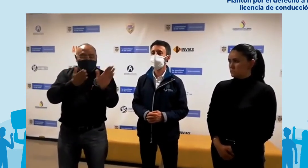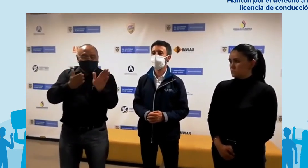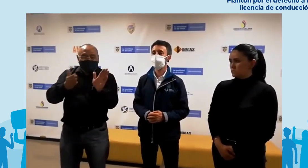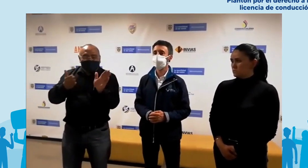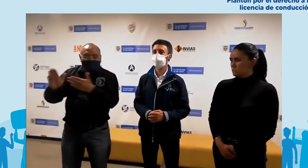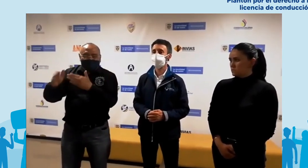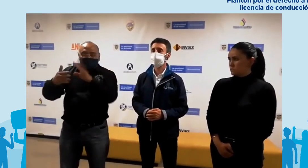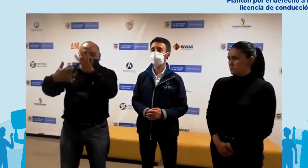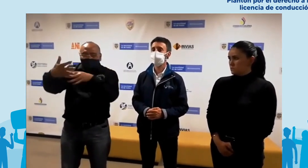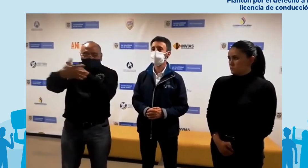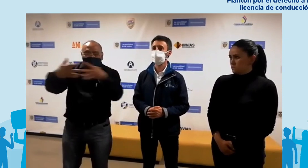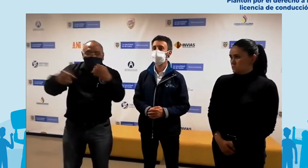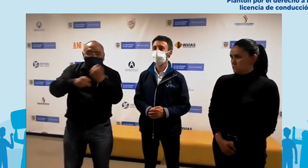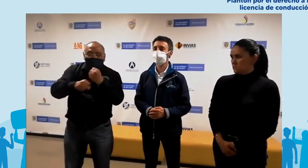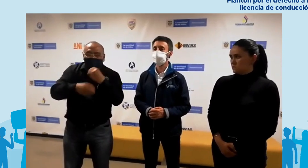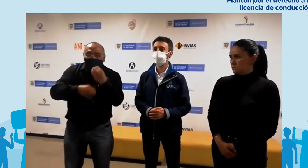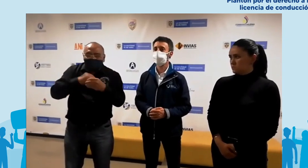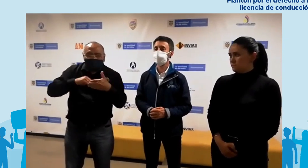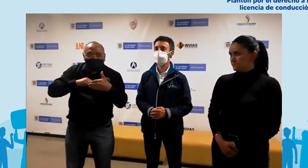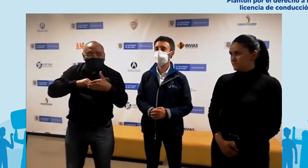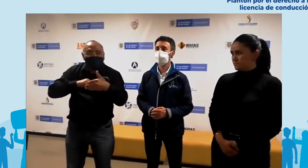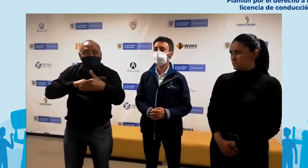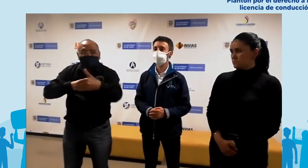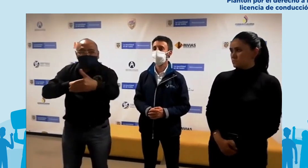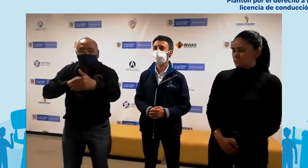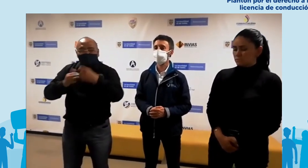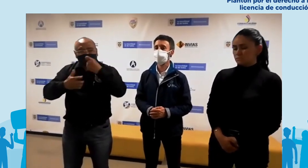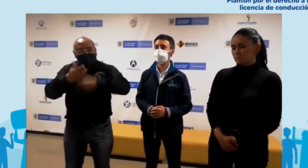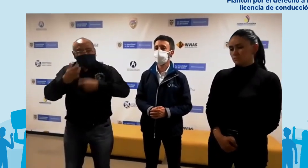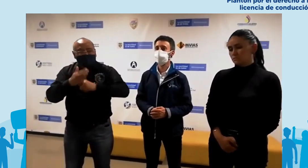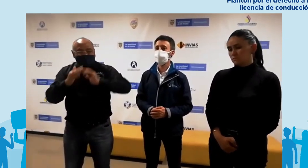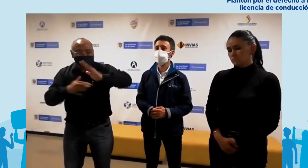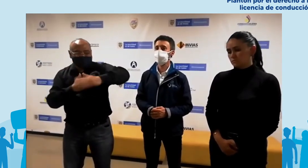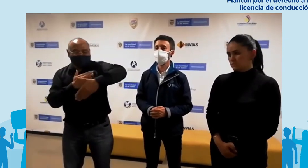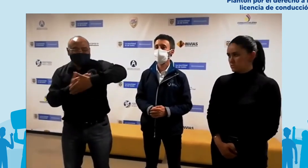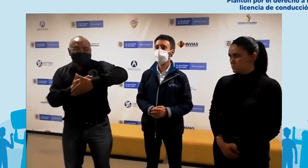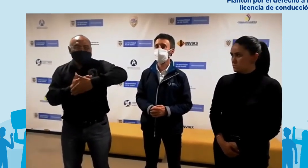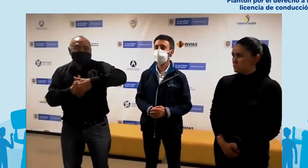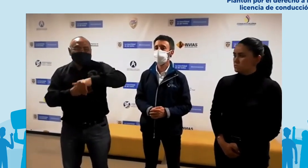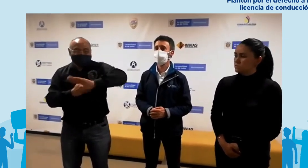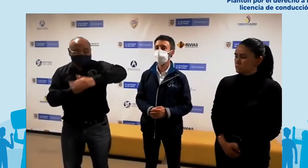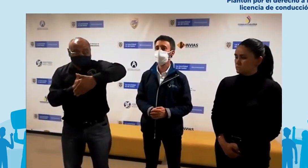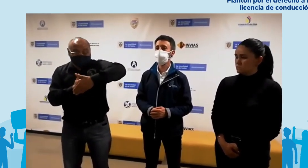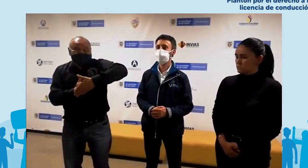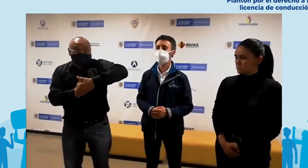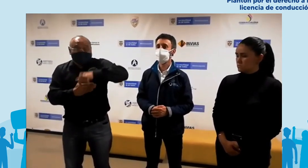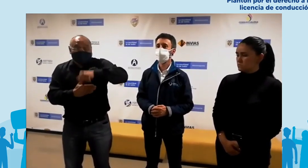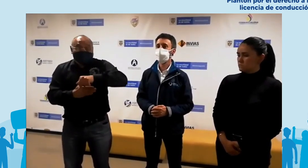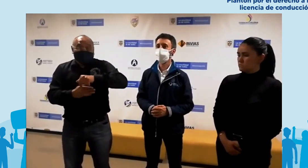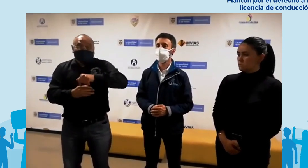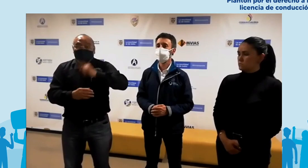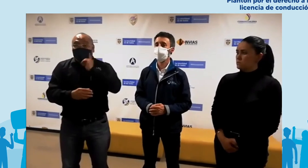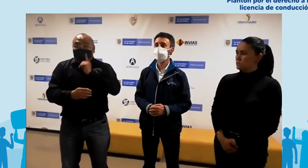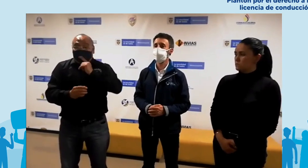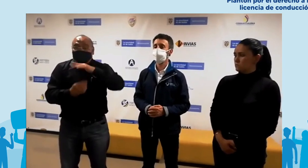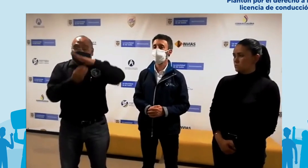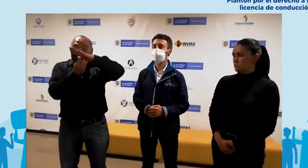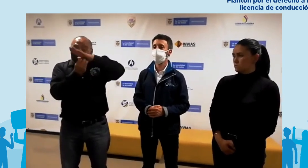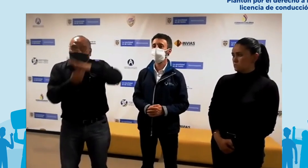licencias de tránsito que ya cuentan las personas sordas con las que las personas sordas ya cuentan y esto debido al